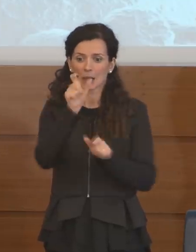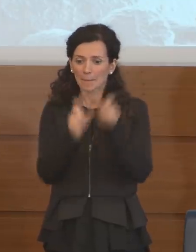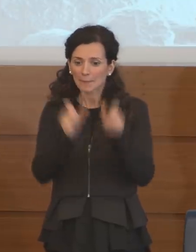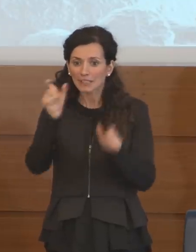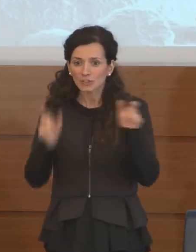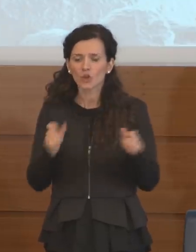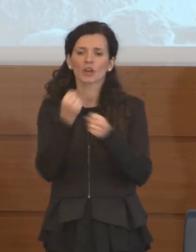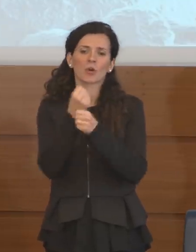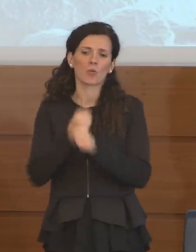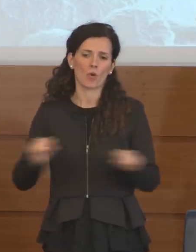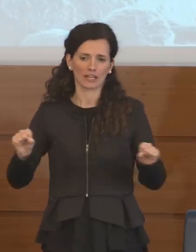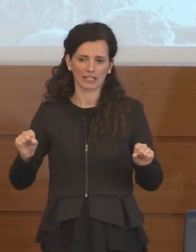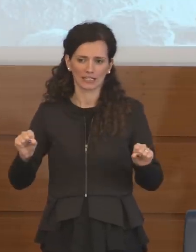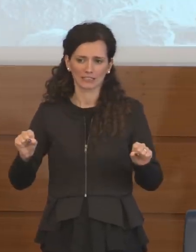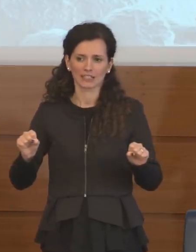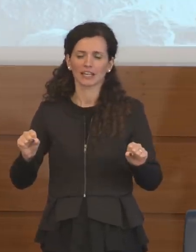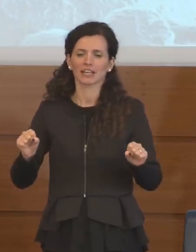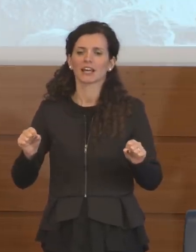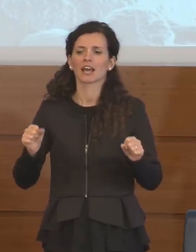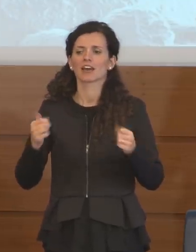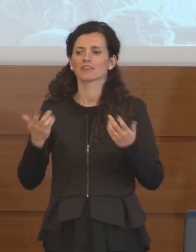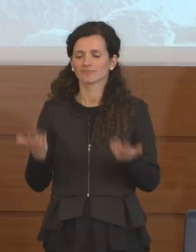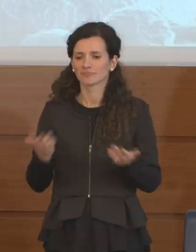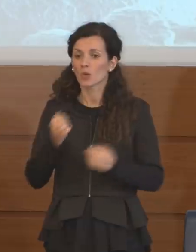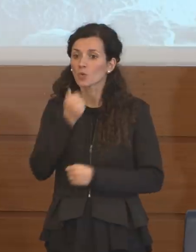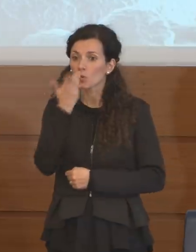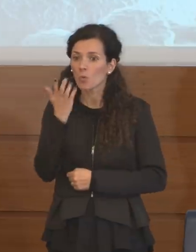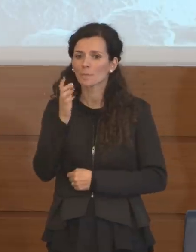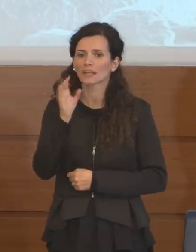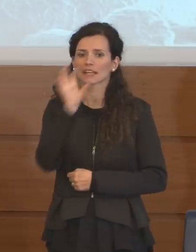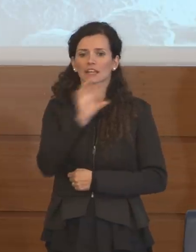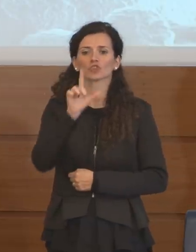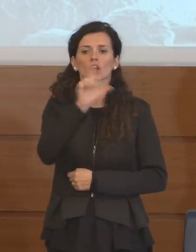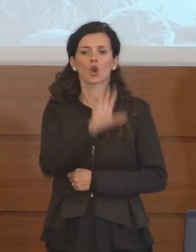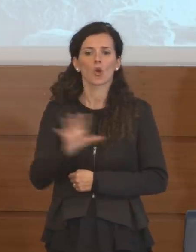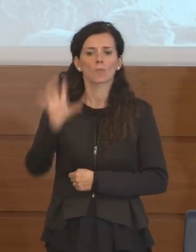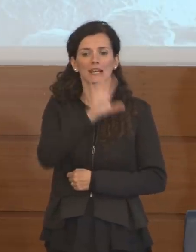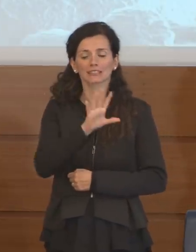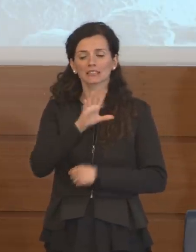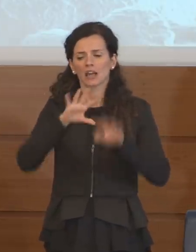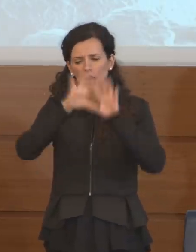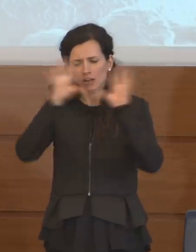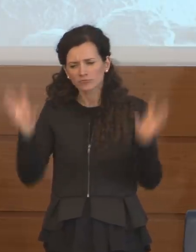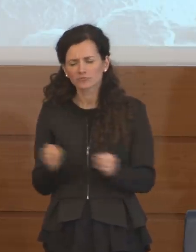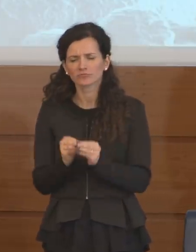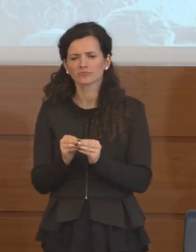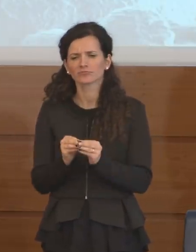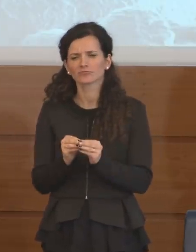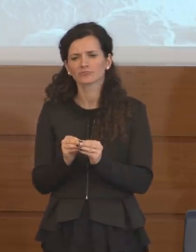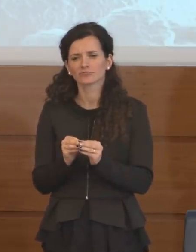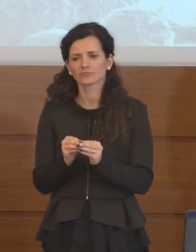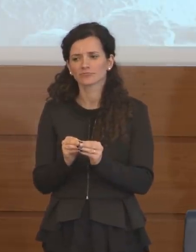guarite, quindi i numeri della Regione Lombardia sono complessivamente